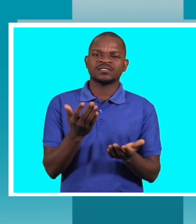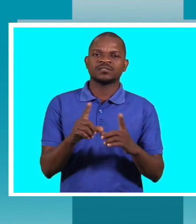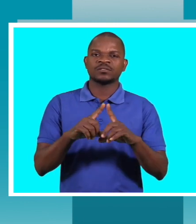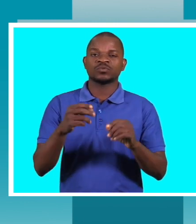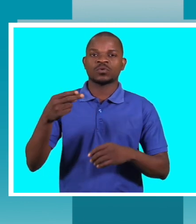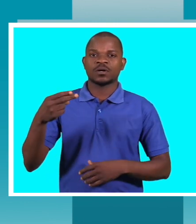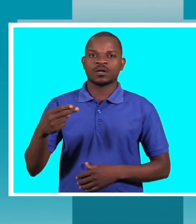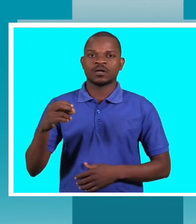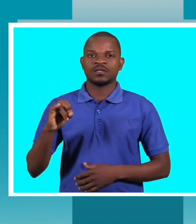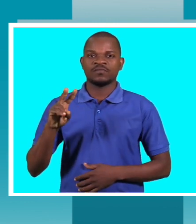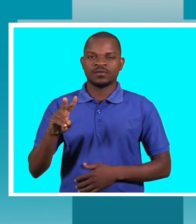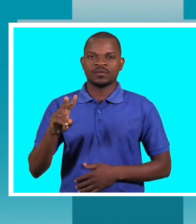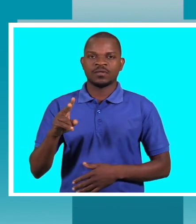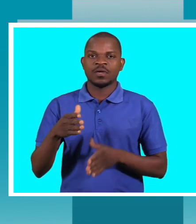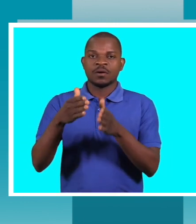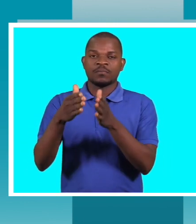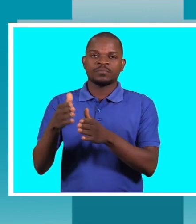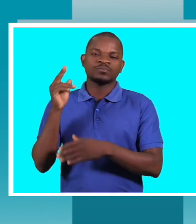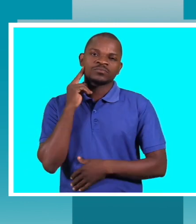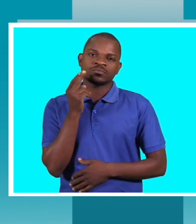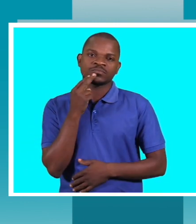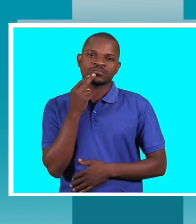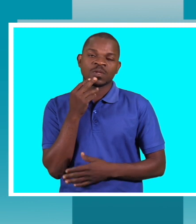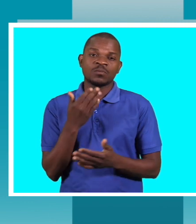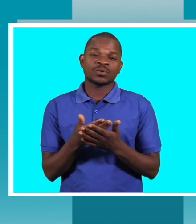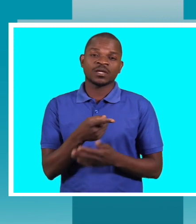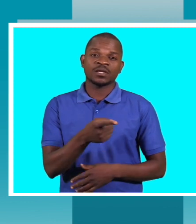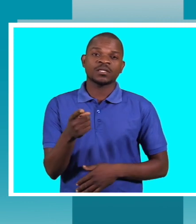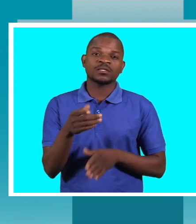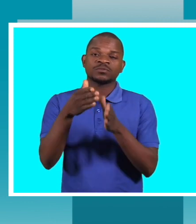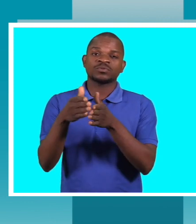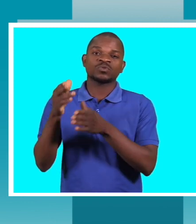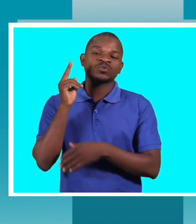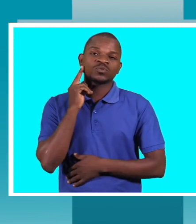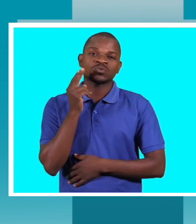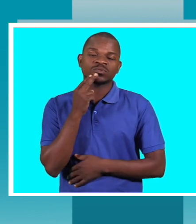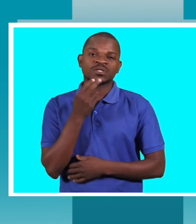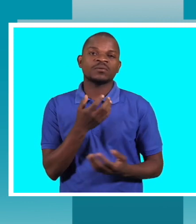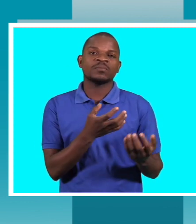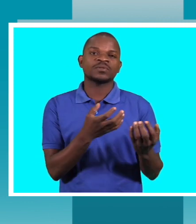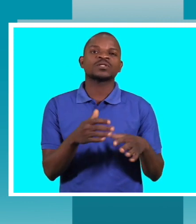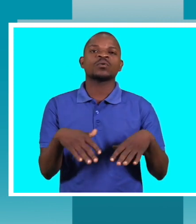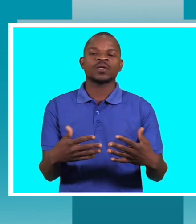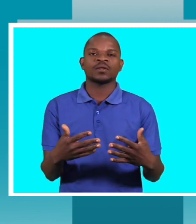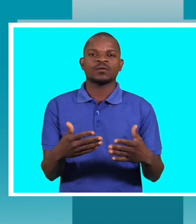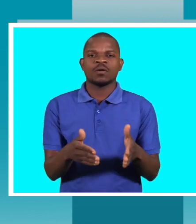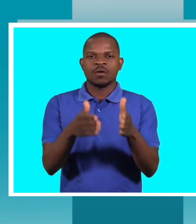pessoas com deficiência auditiva? São pessoas que naturalmente precisam de um profissional de saúde